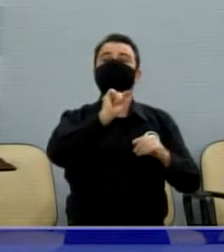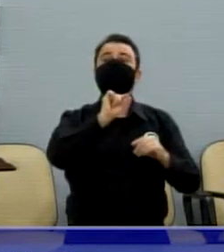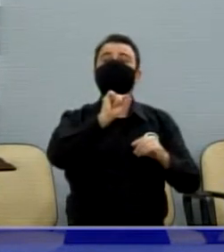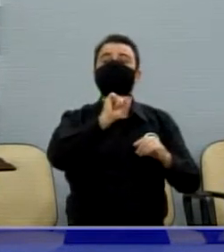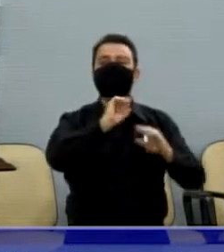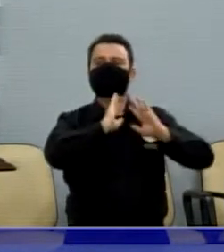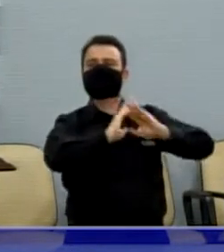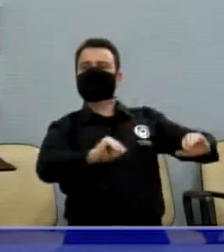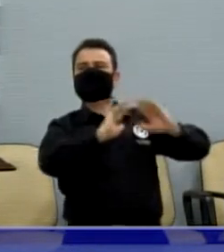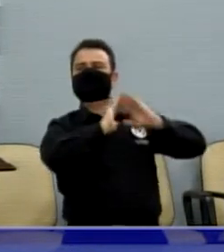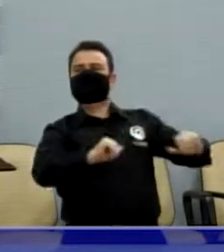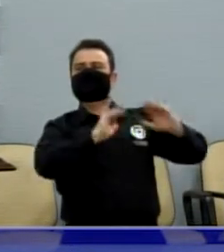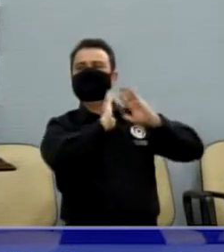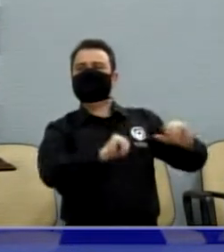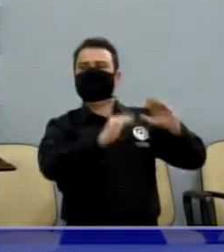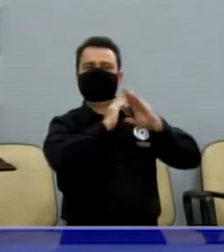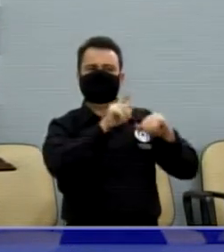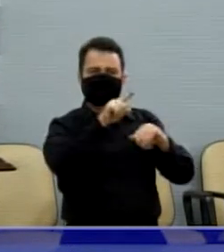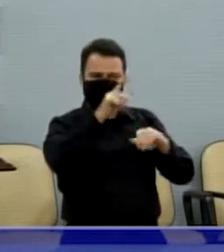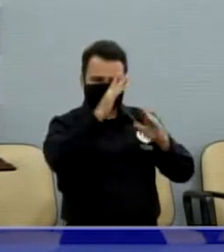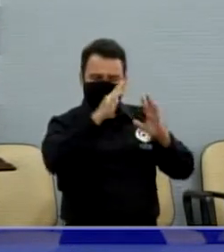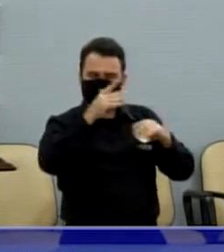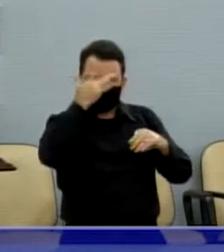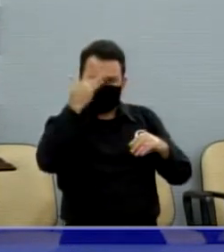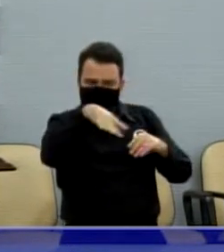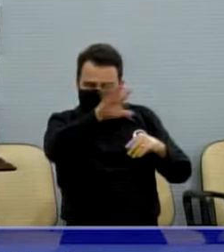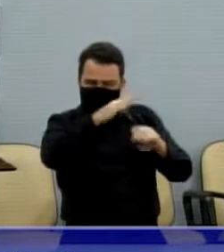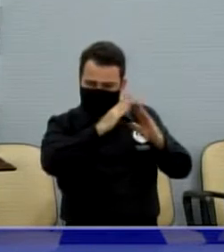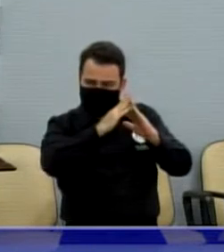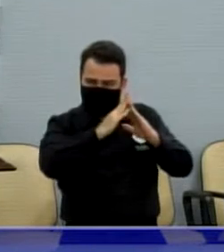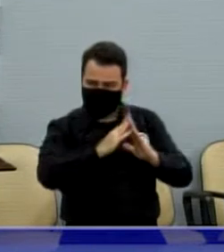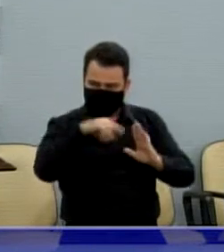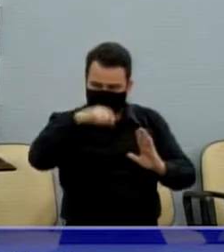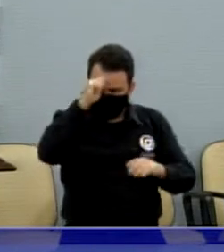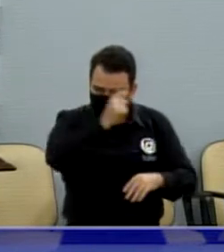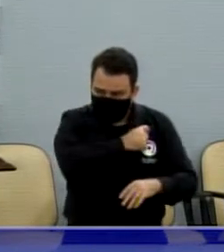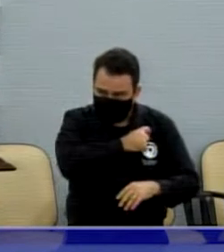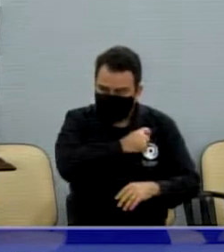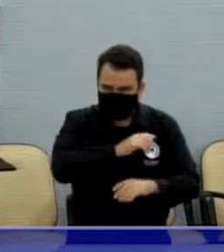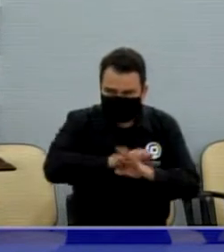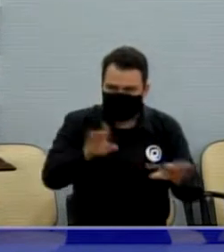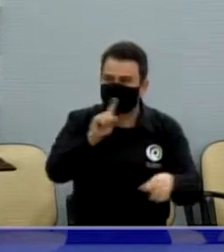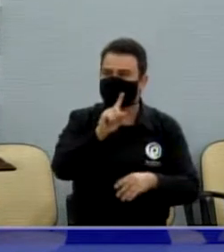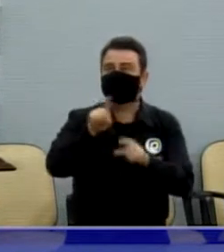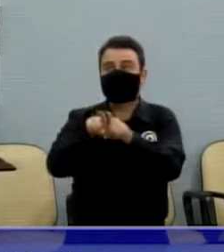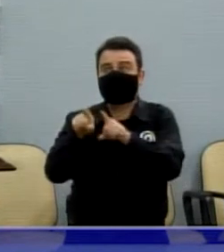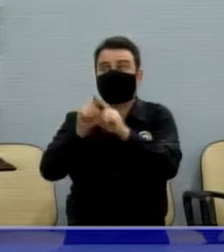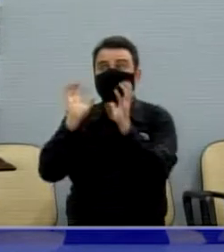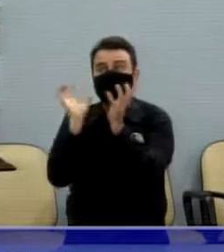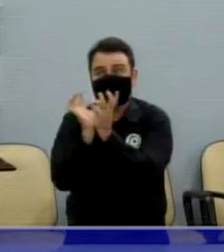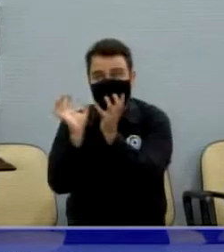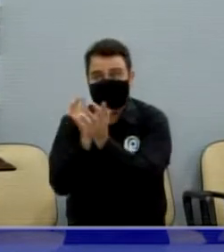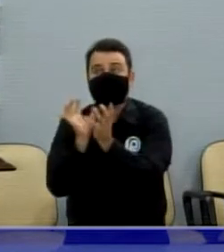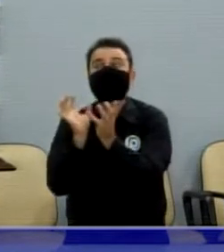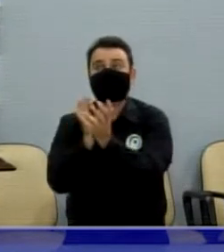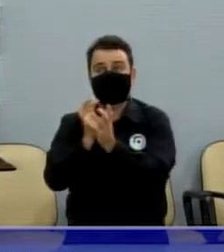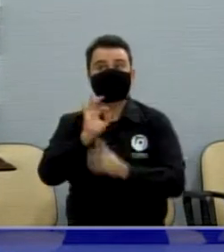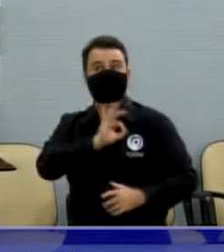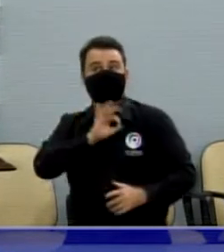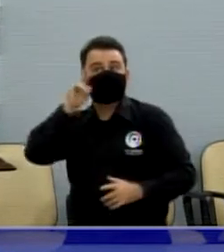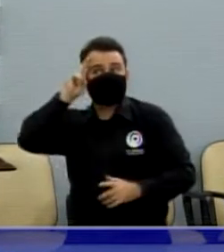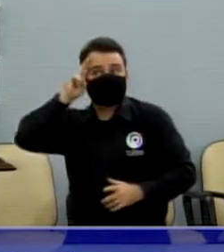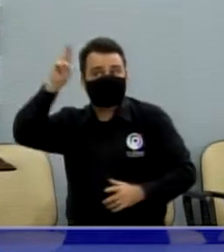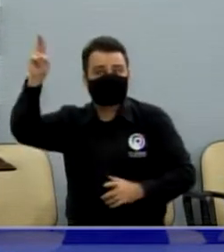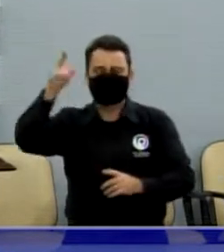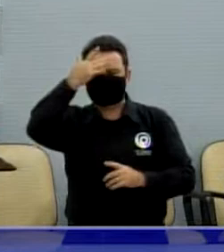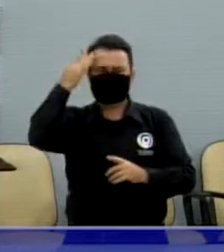da população dos munícipes, mas também da polícia militar, dos delegados, chega